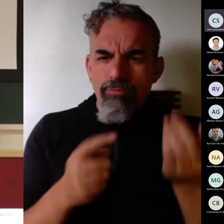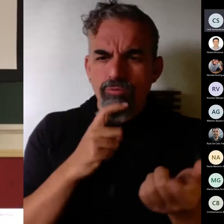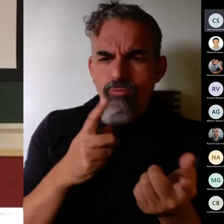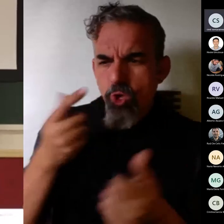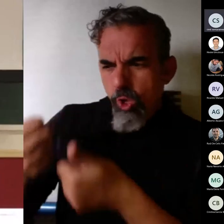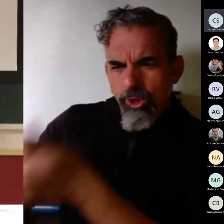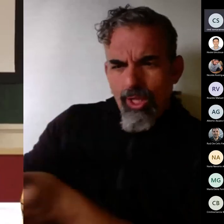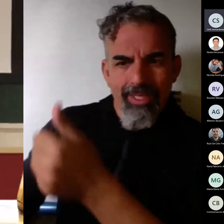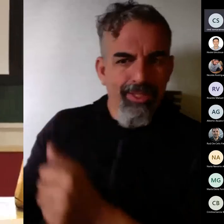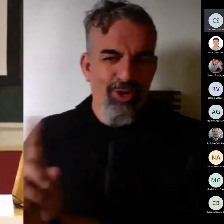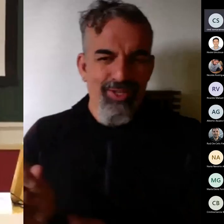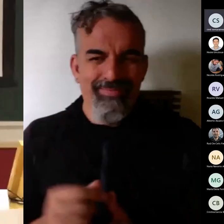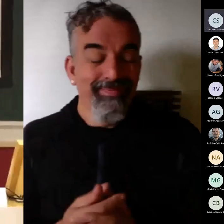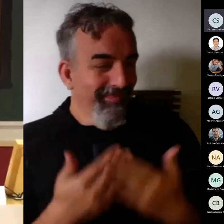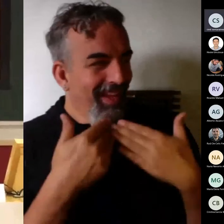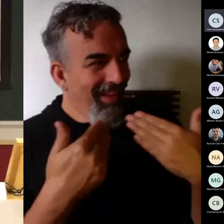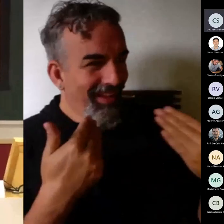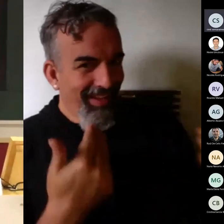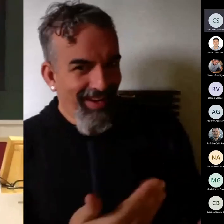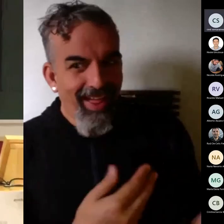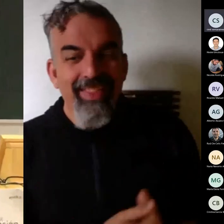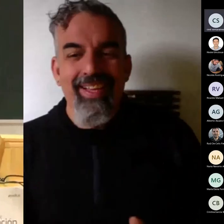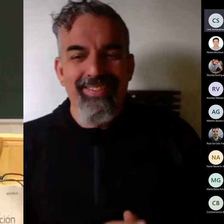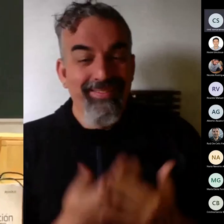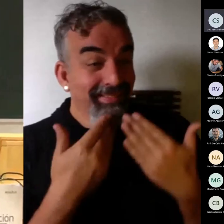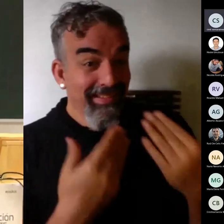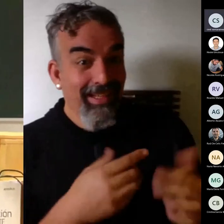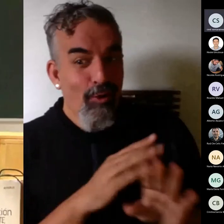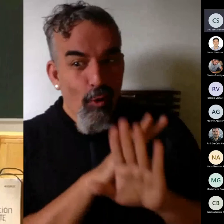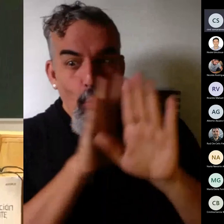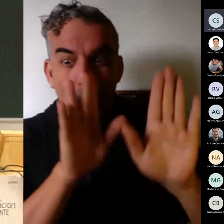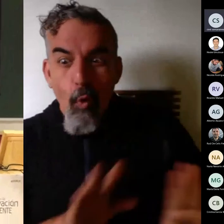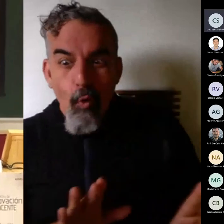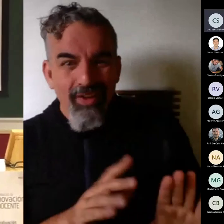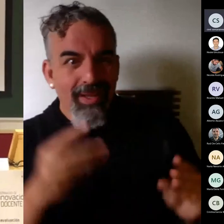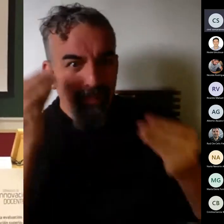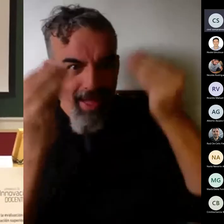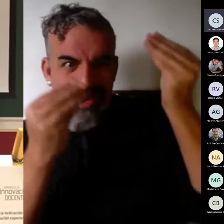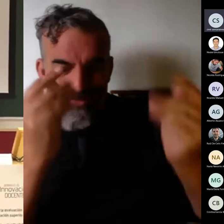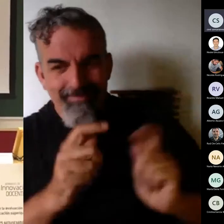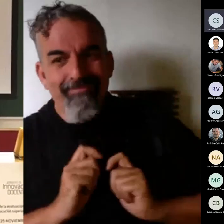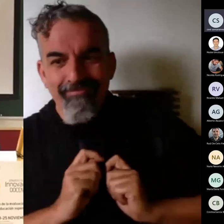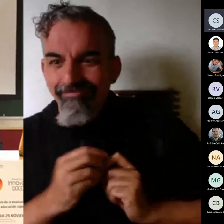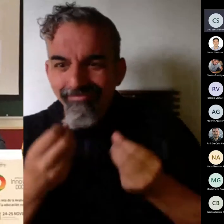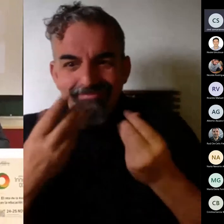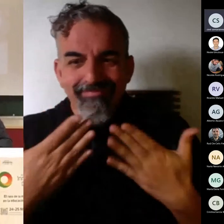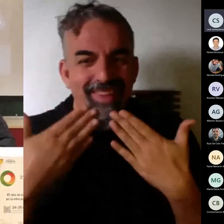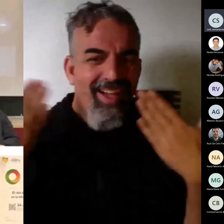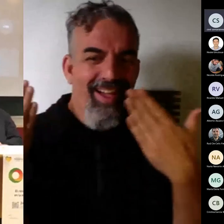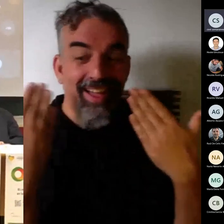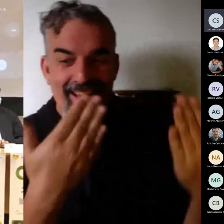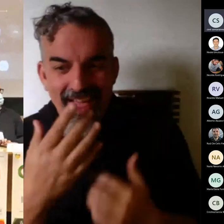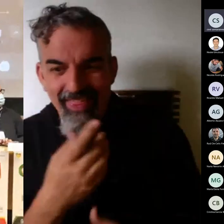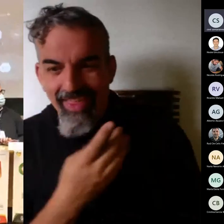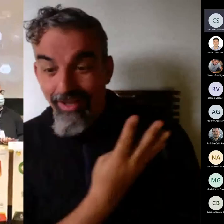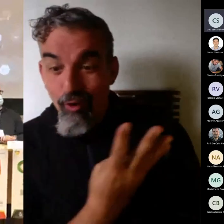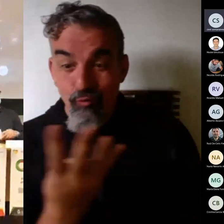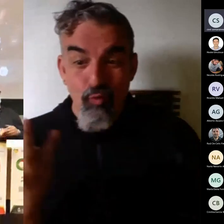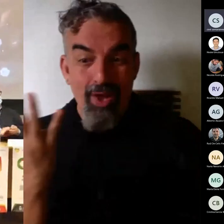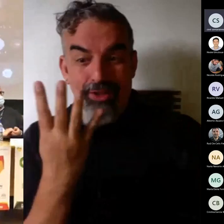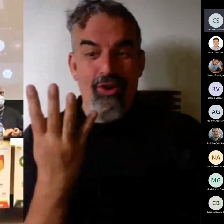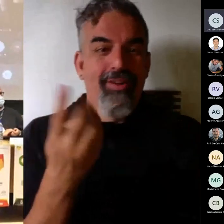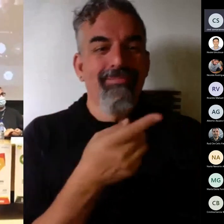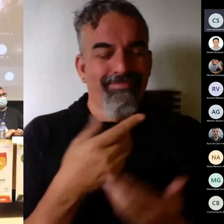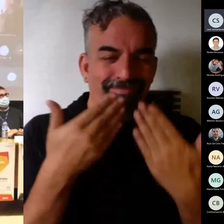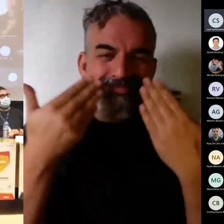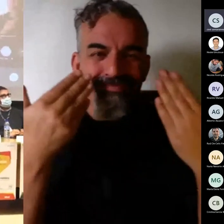bueno pues muchas gracias me quiero quedar con esta última reflexión quiero agradeceros a los cuatro de verdad